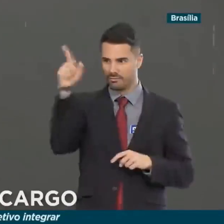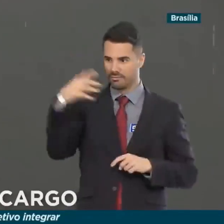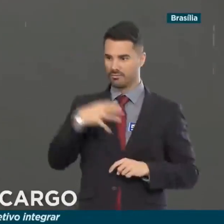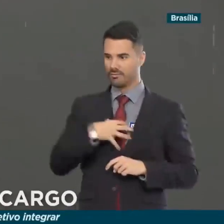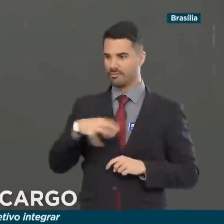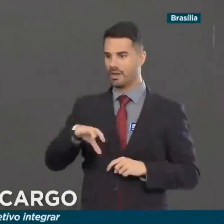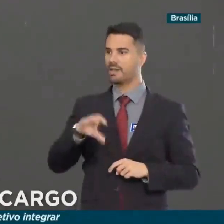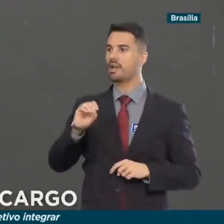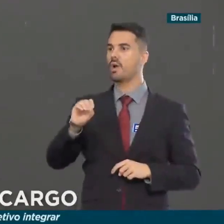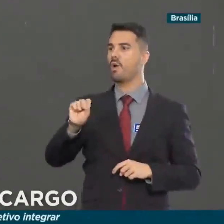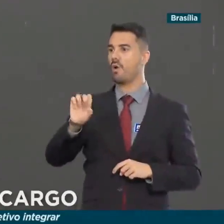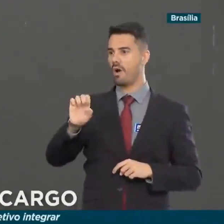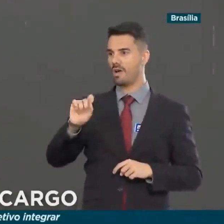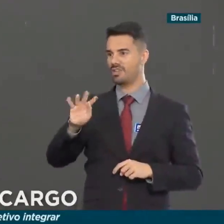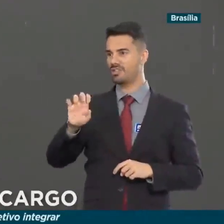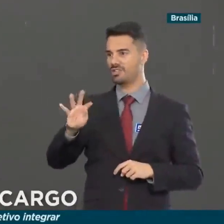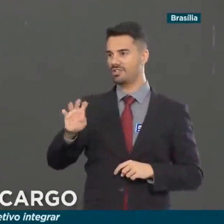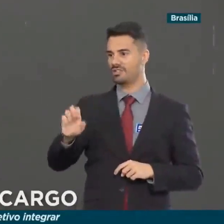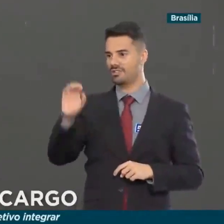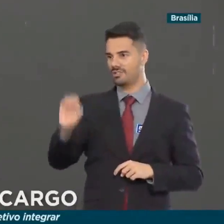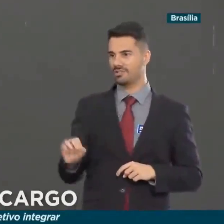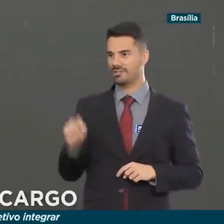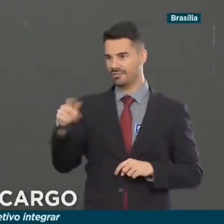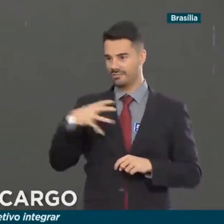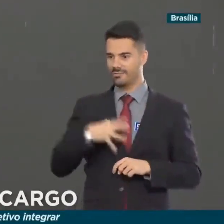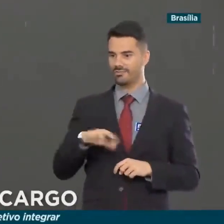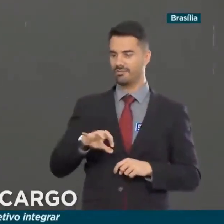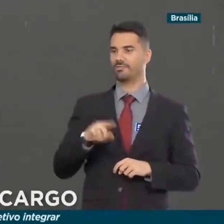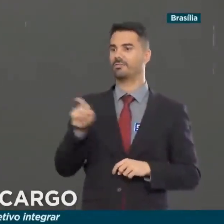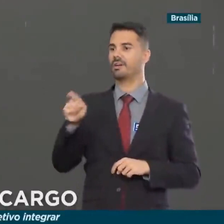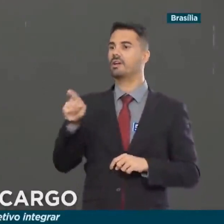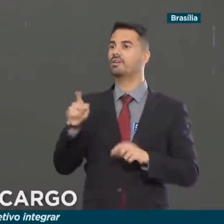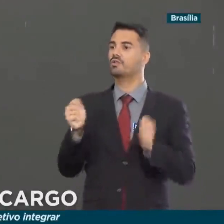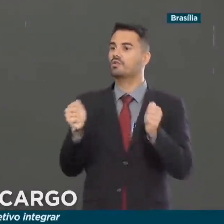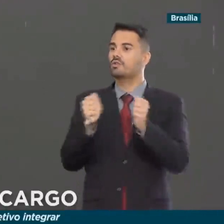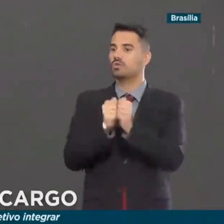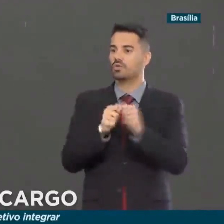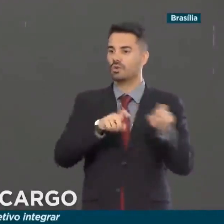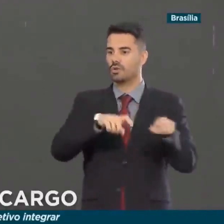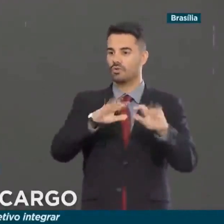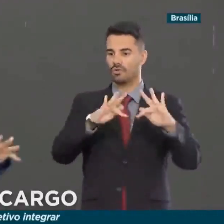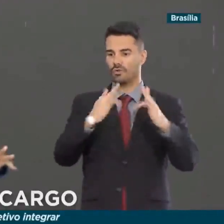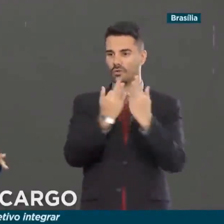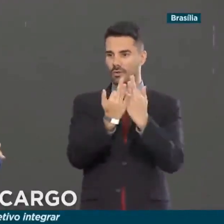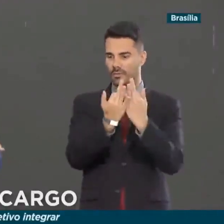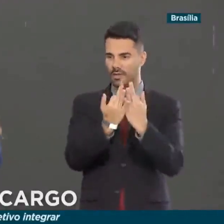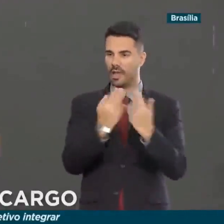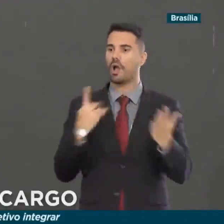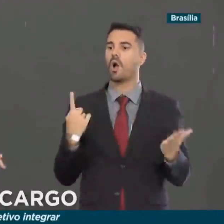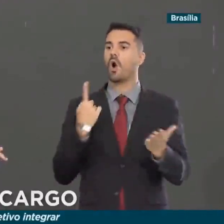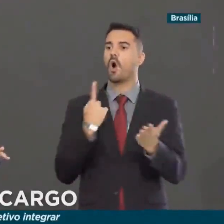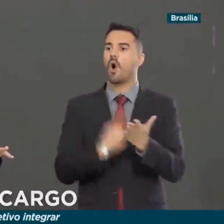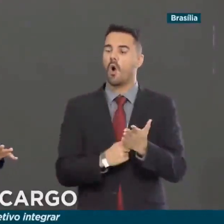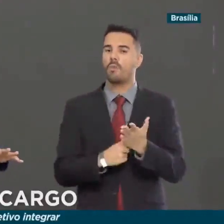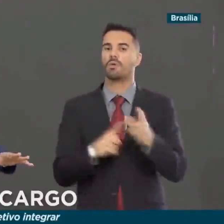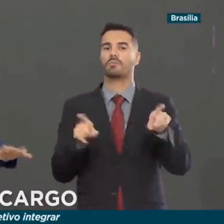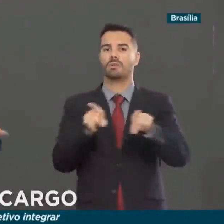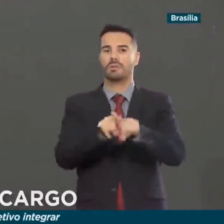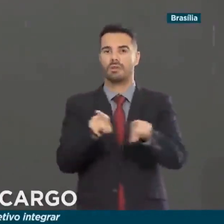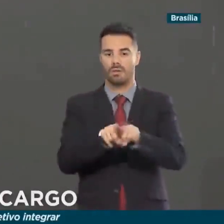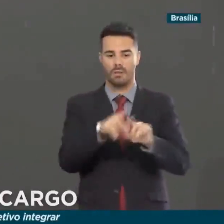Bahia, que é fortíssimo, com agricultura familiar e fizemos, inclusive,